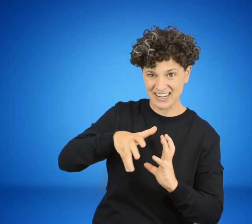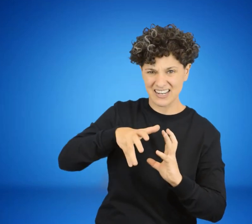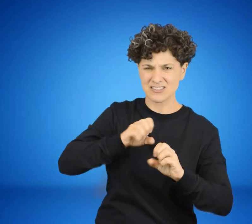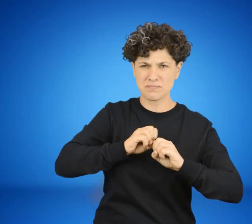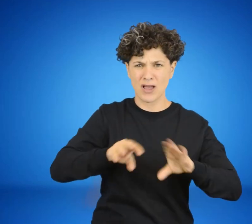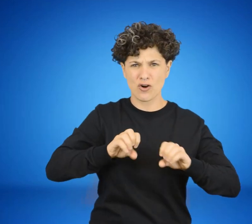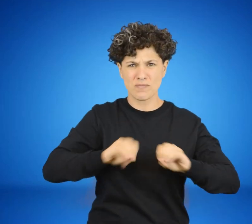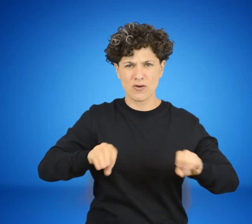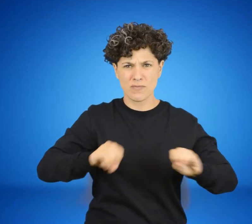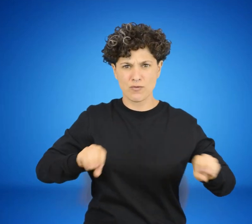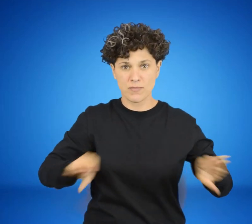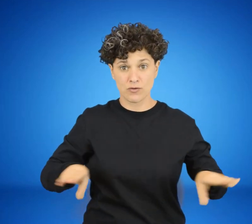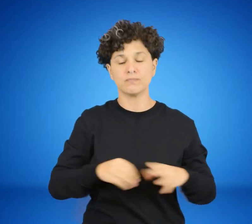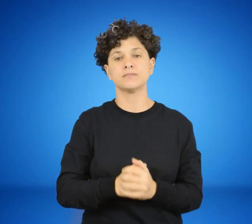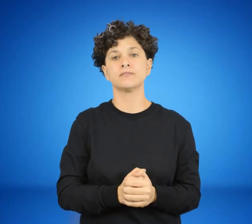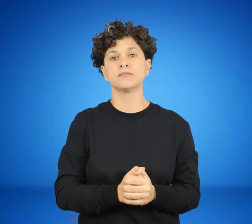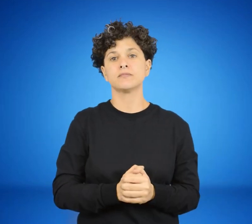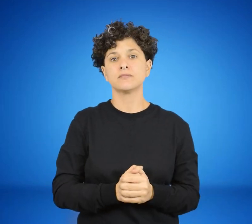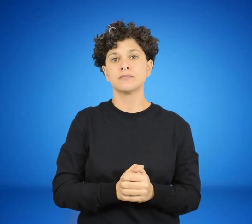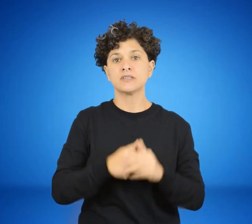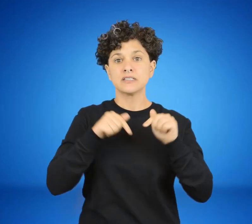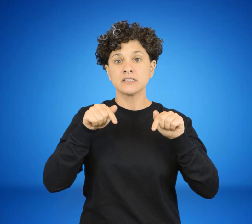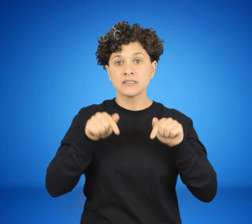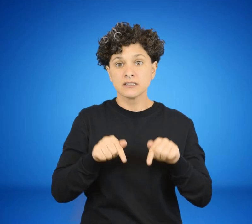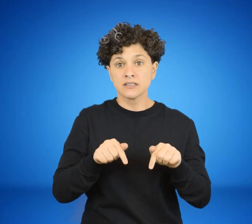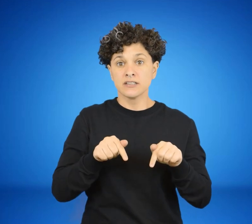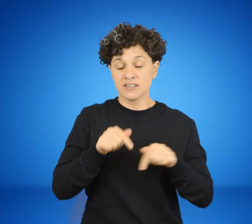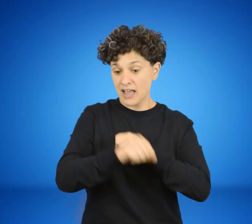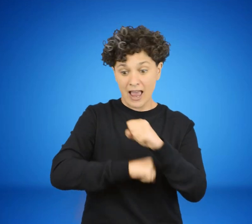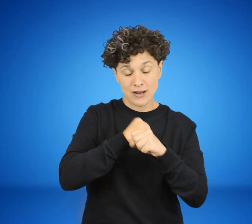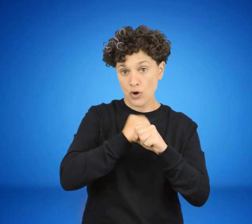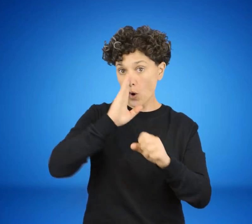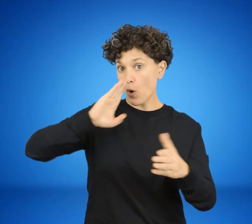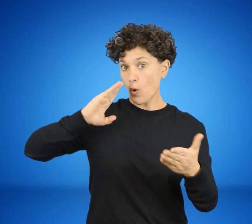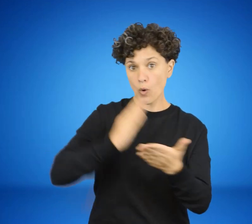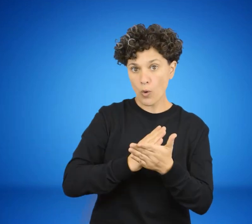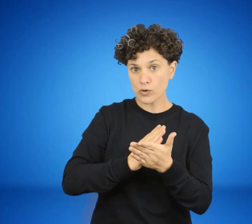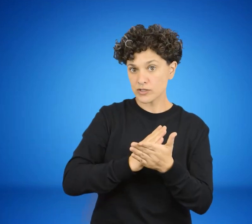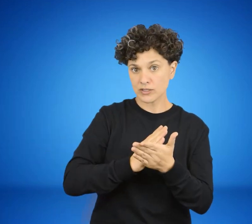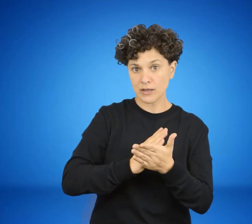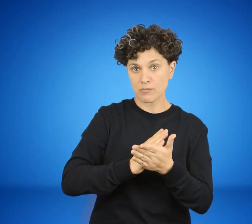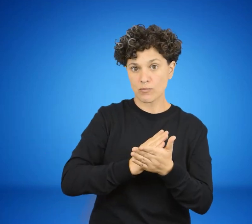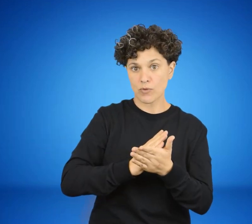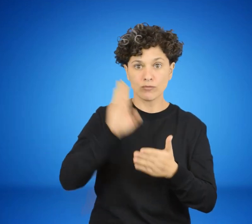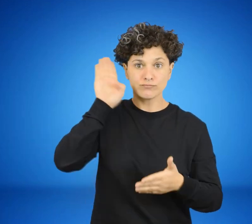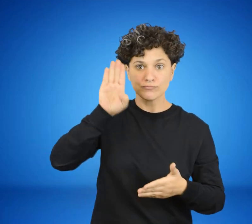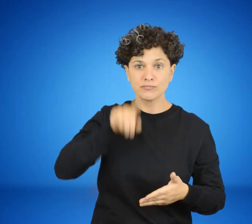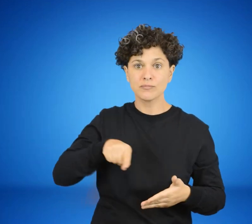que no encontraba salida. Se celebraría ese año, el último primero de mayo